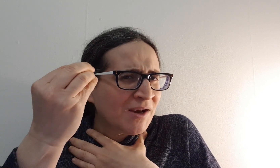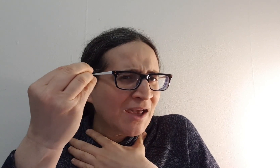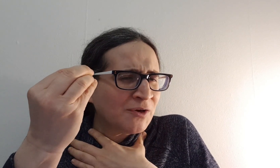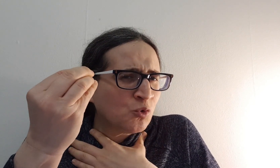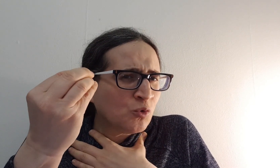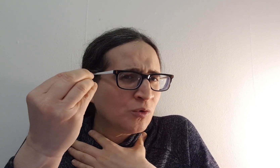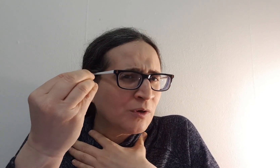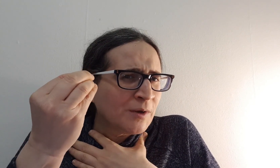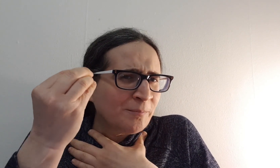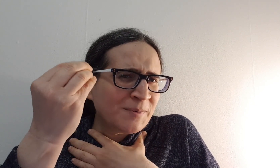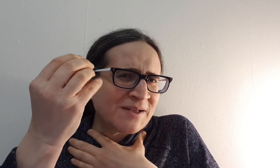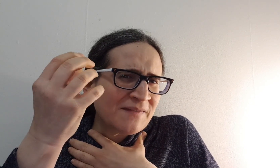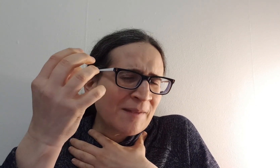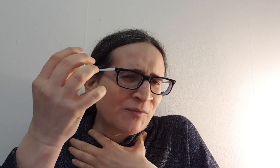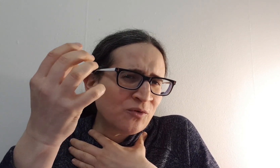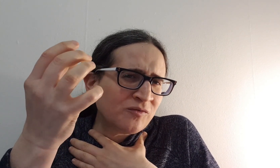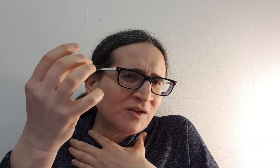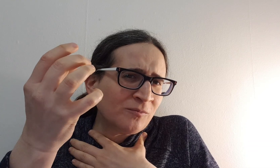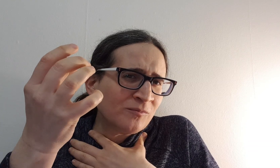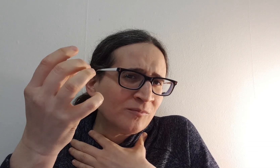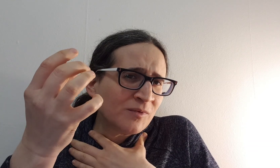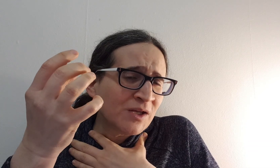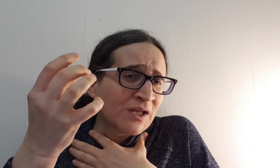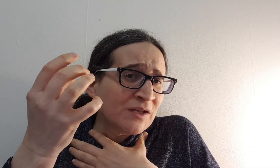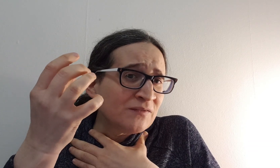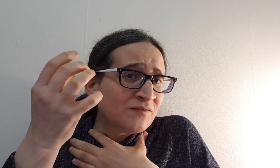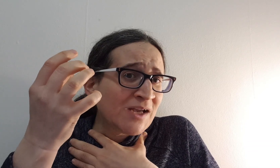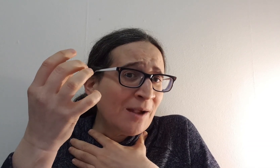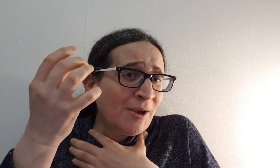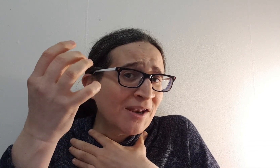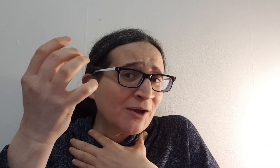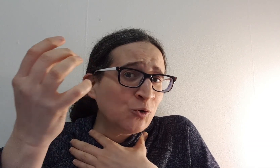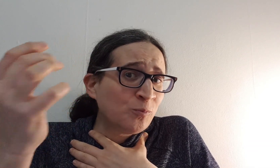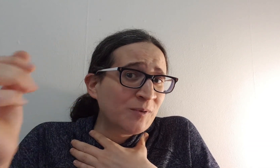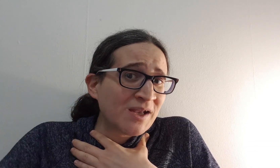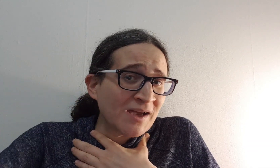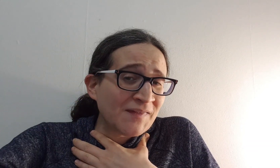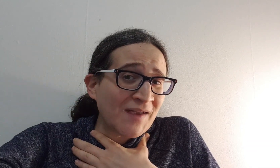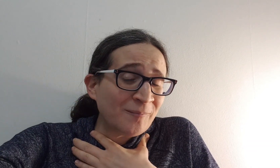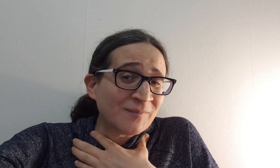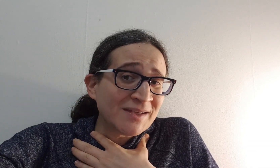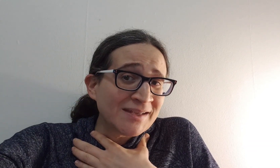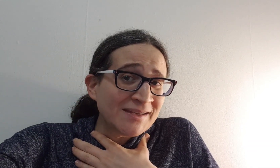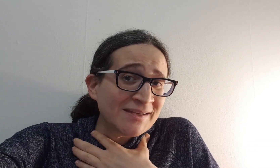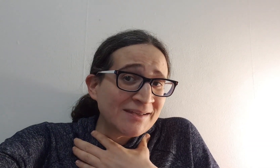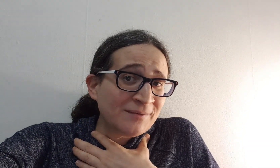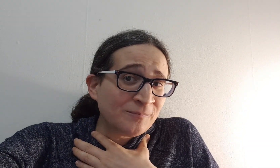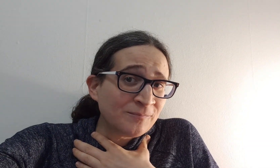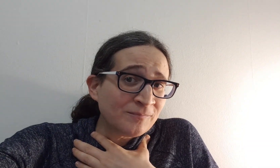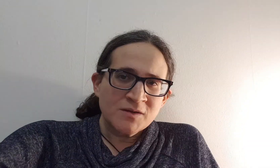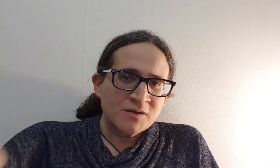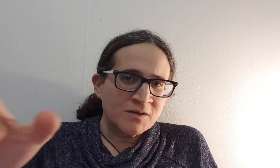אנחנו בני אדם טובים וכמה אנחנו בני אדם עם עם